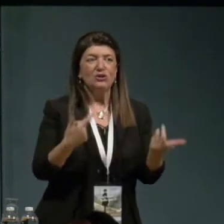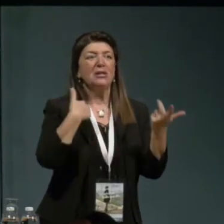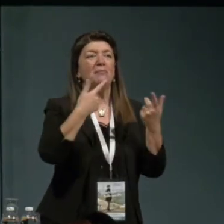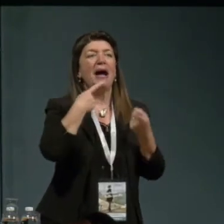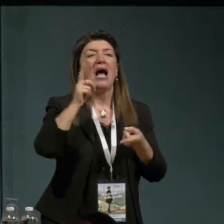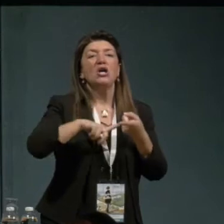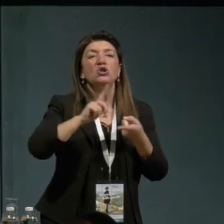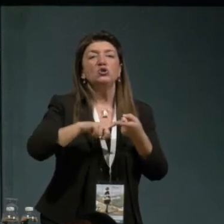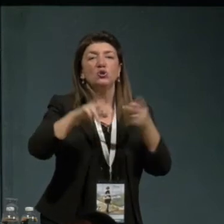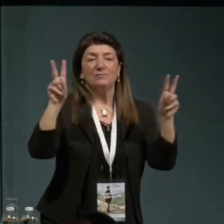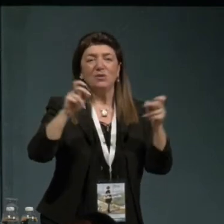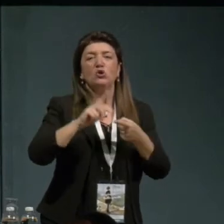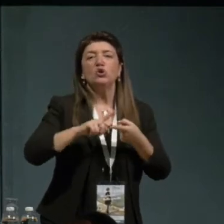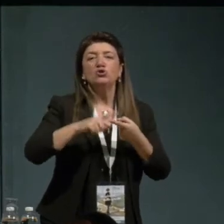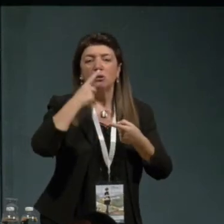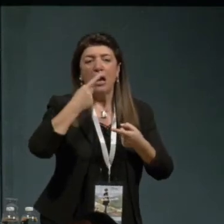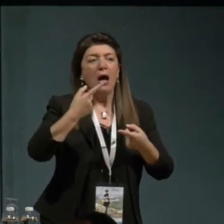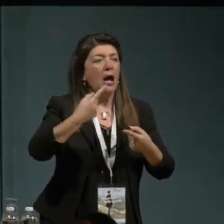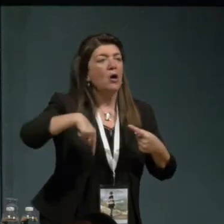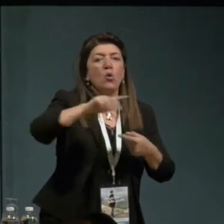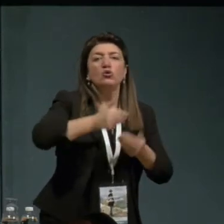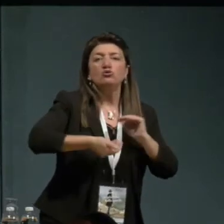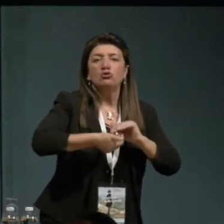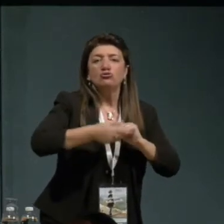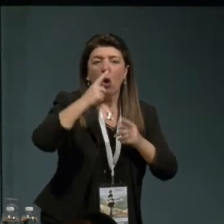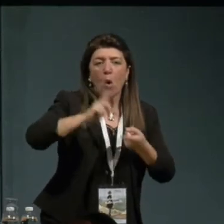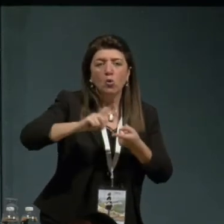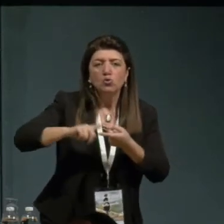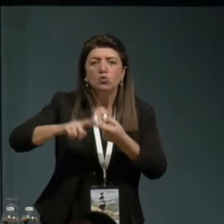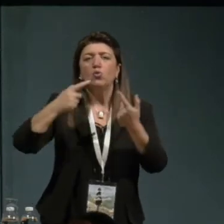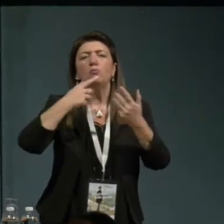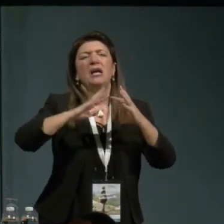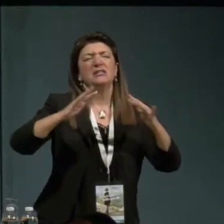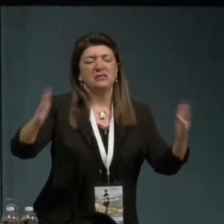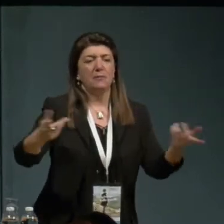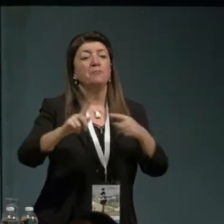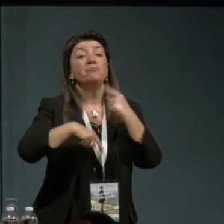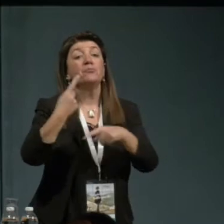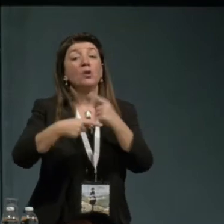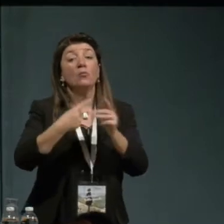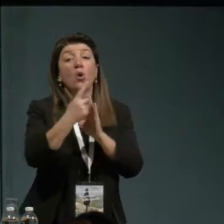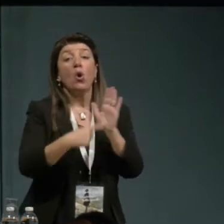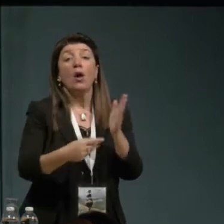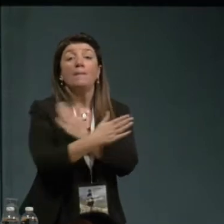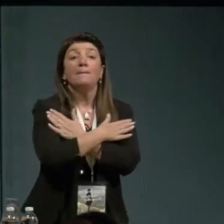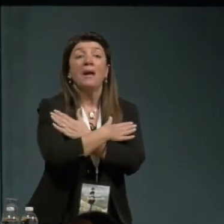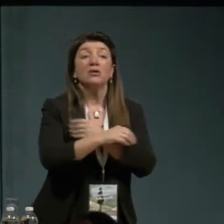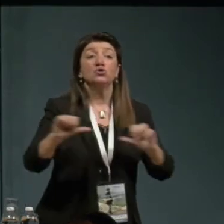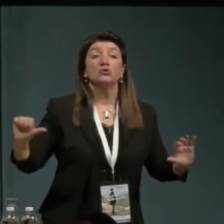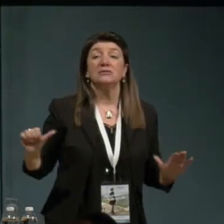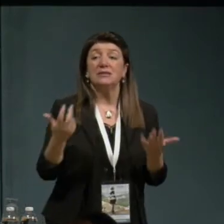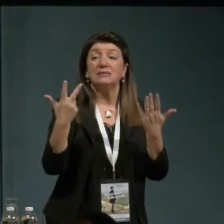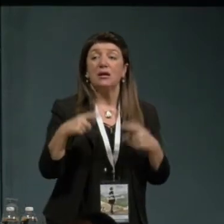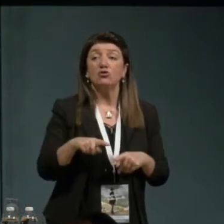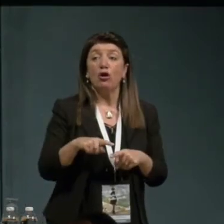consumi e così via. E nel maggio 68, questi due o tre minuti